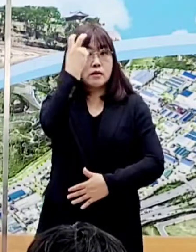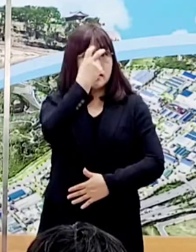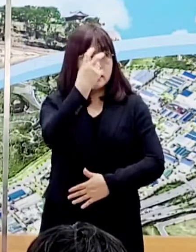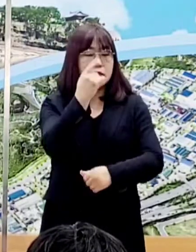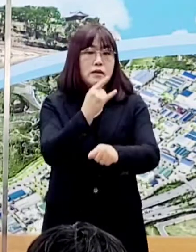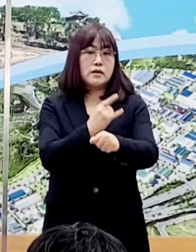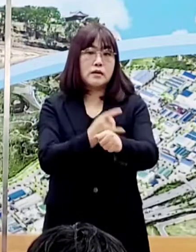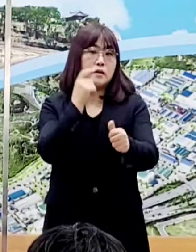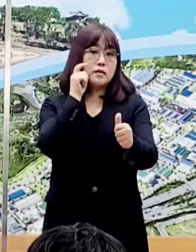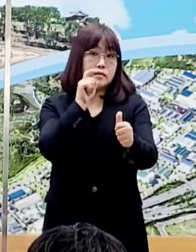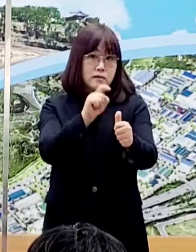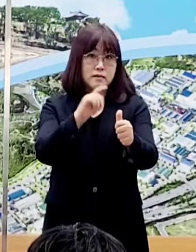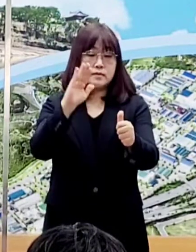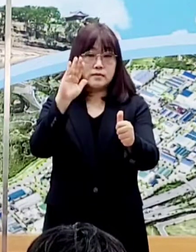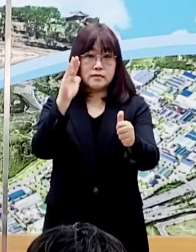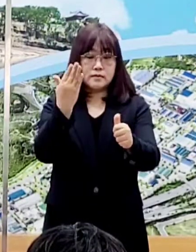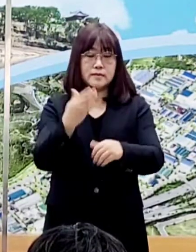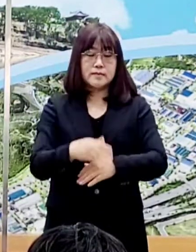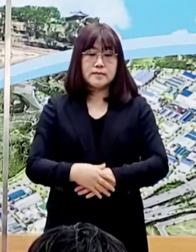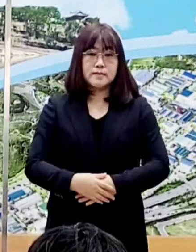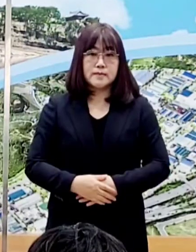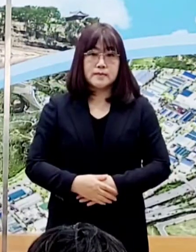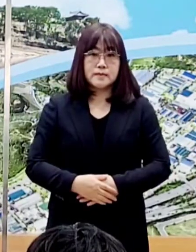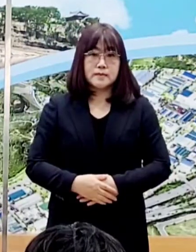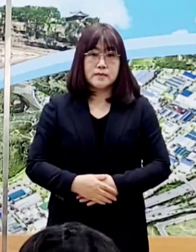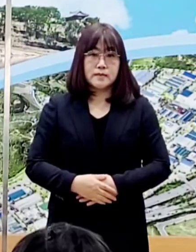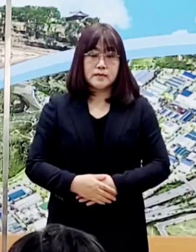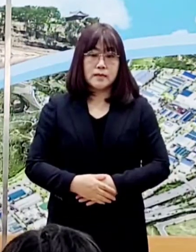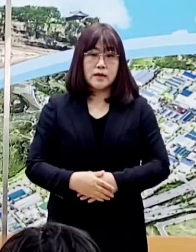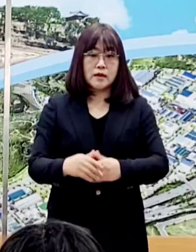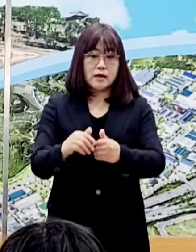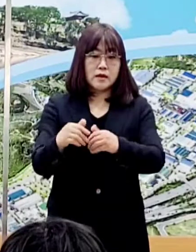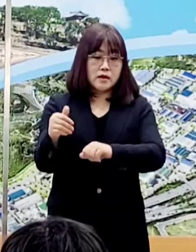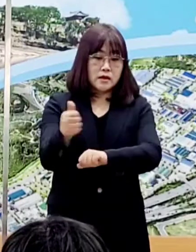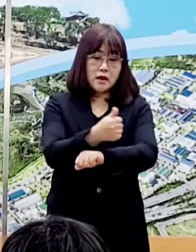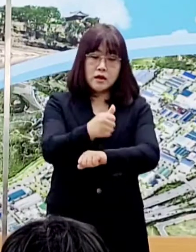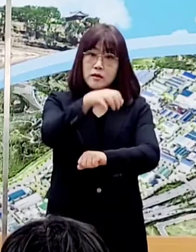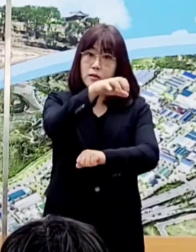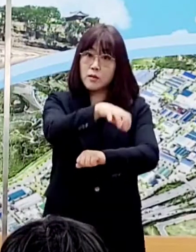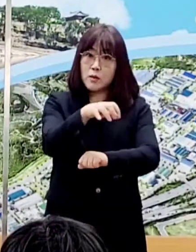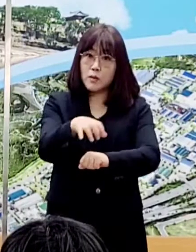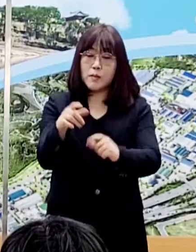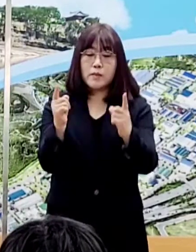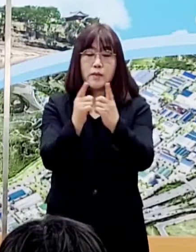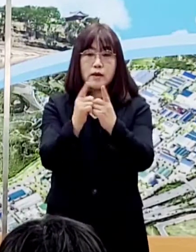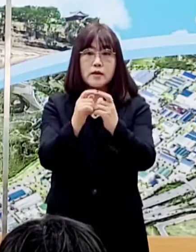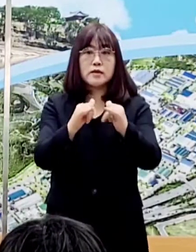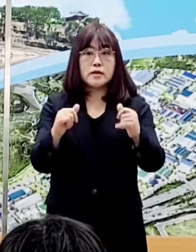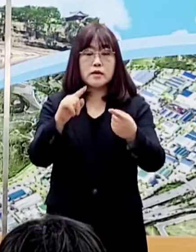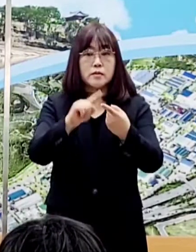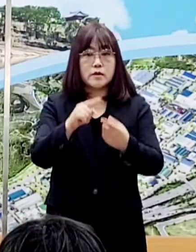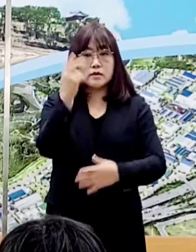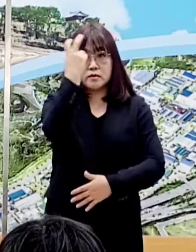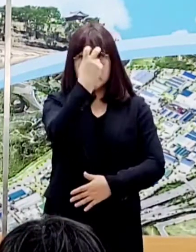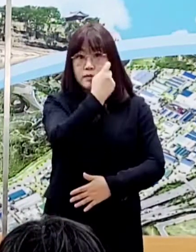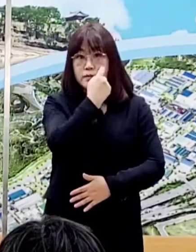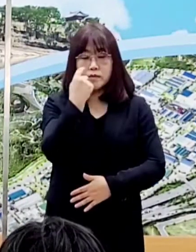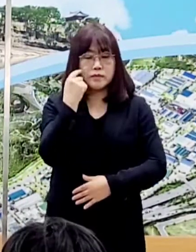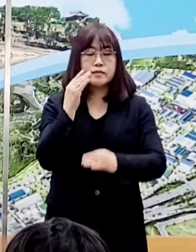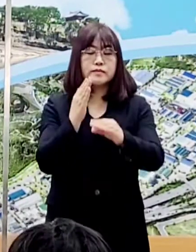양성 판정을 받았습니다. 이분들의 동선, 접촉자 동선 노출자는 파악 중입니다.